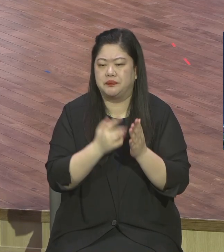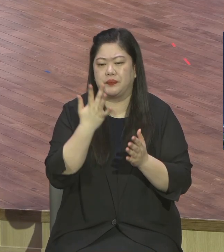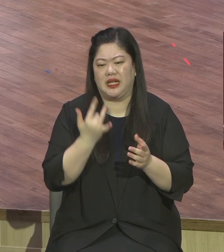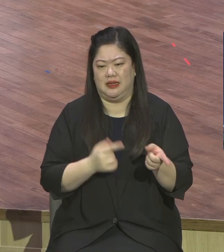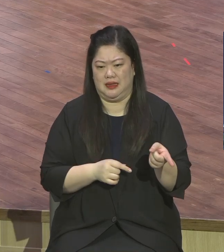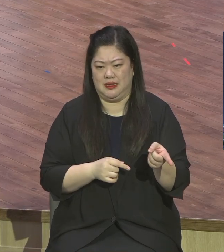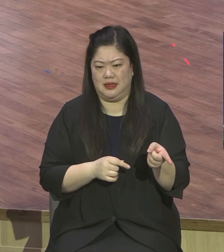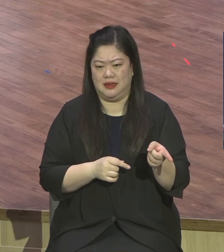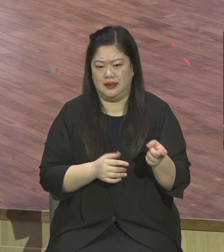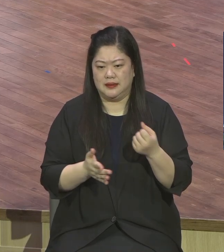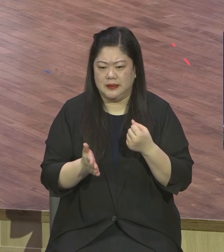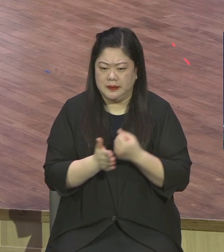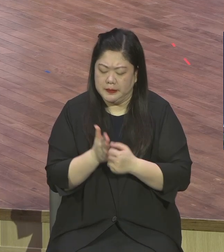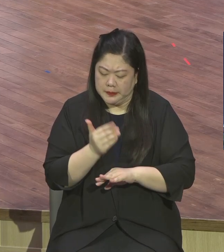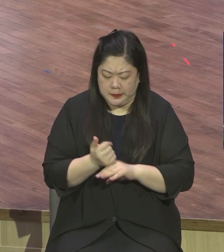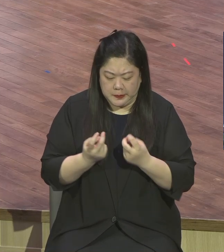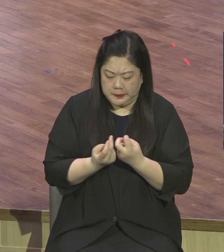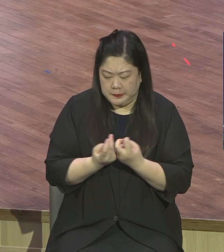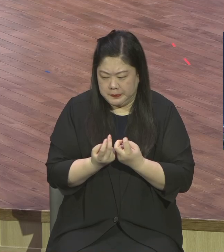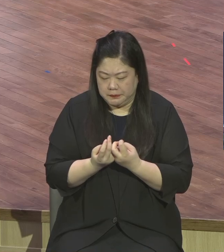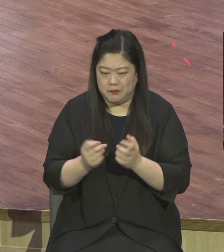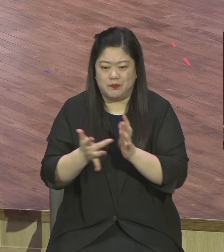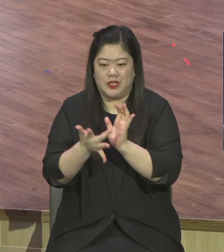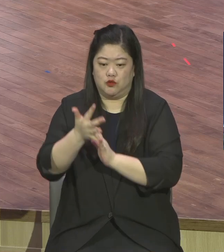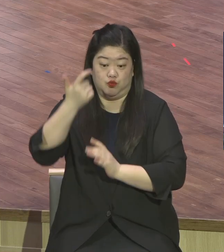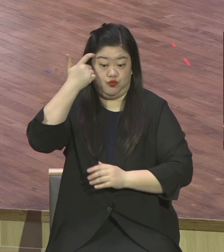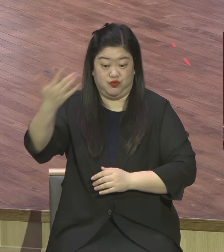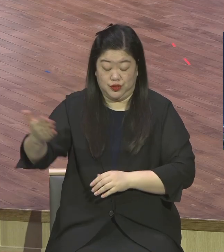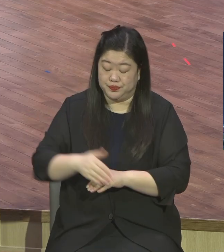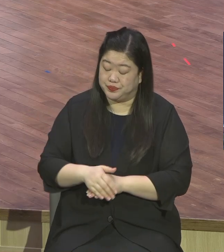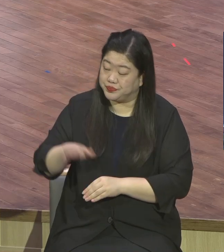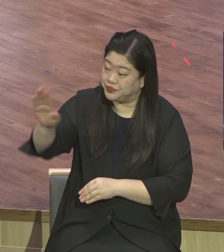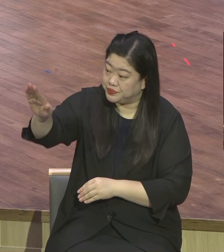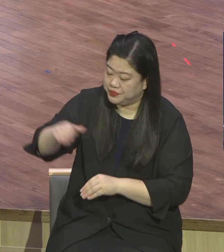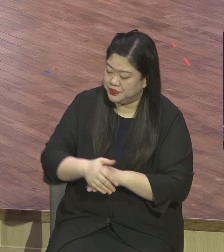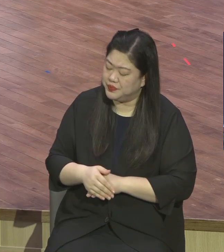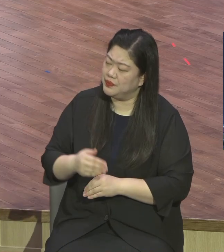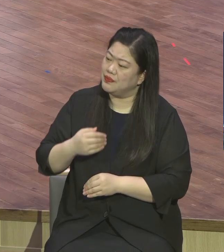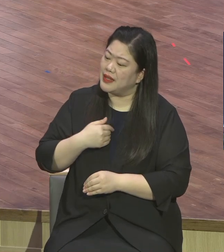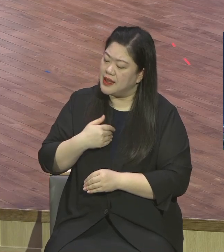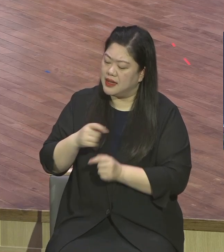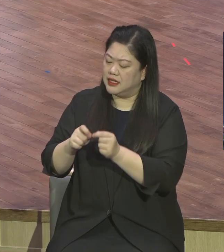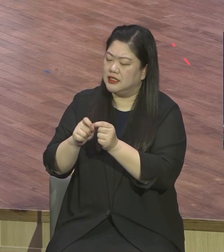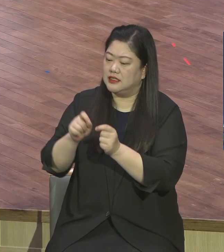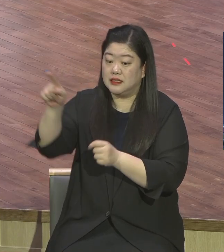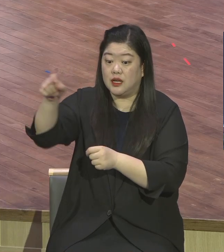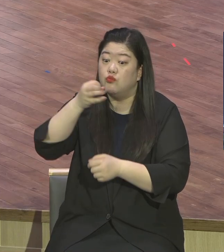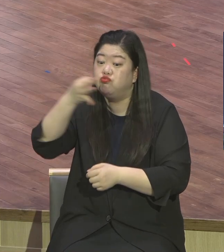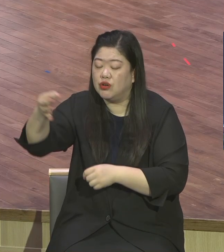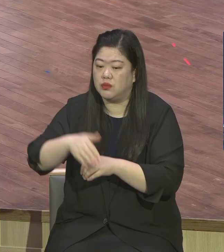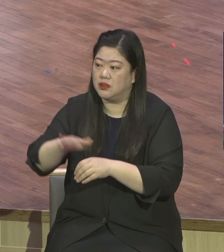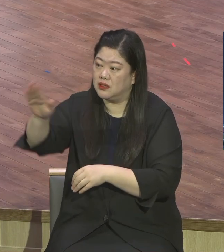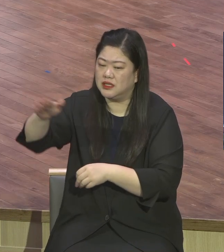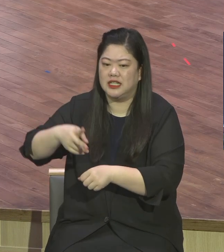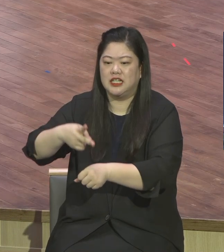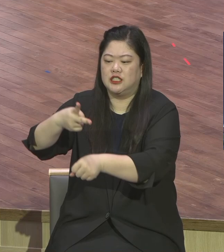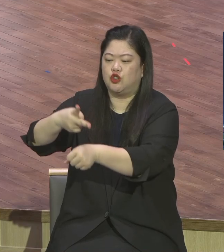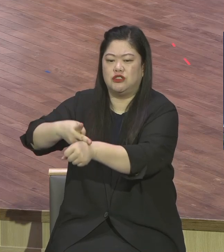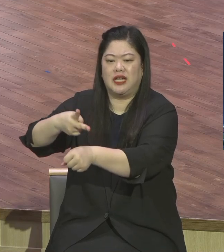그래서 예수님께 찾아왔습니다. 예수님 찾아와서 하는 말입니다. 선생님이라면 선생님. 예수님 선생님입니까? 예수를